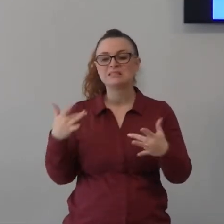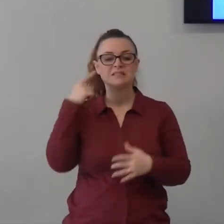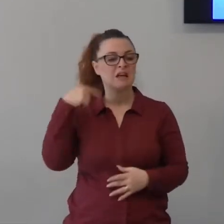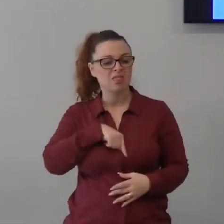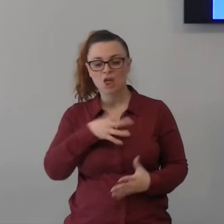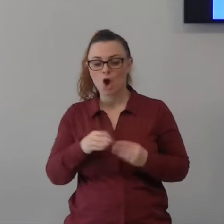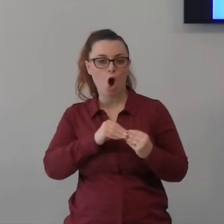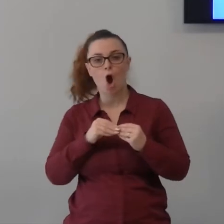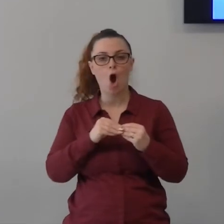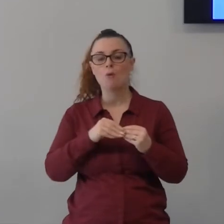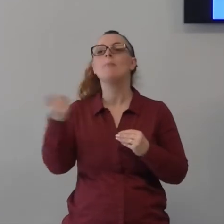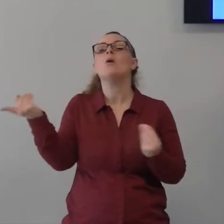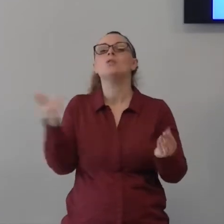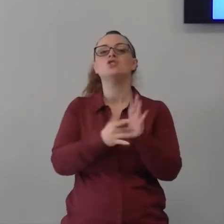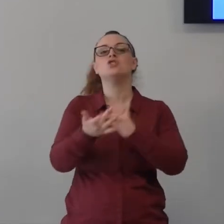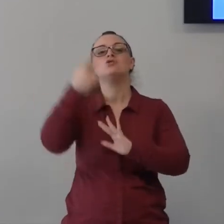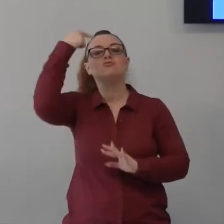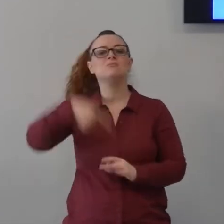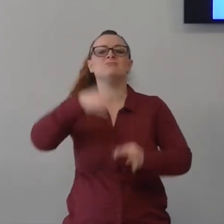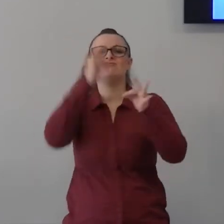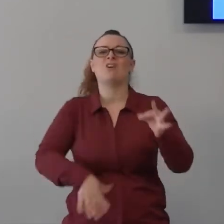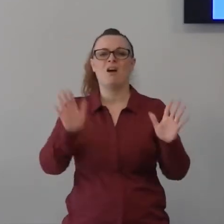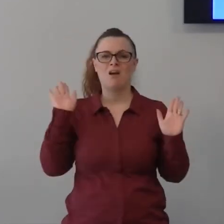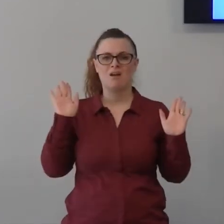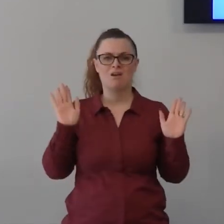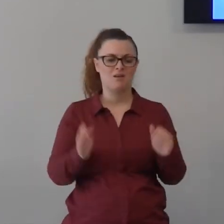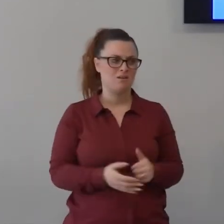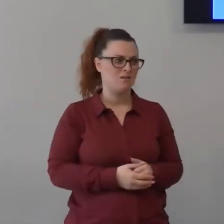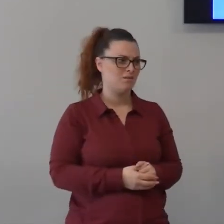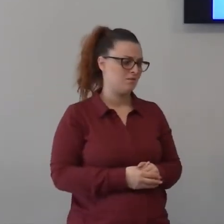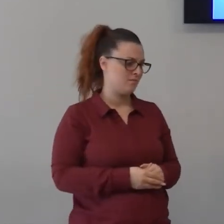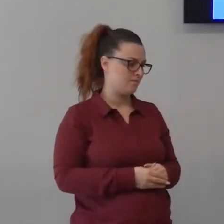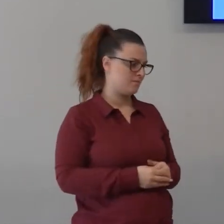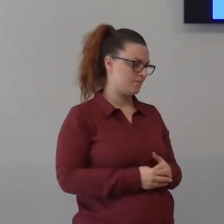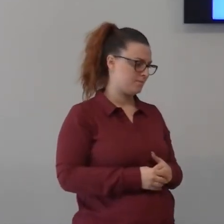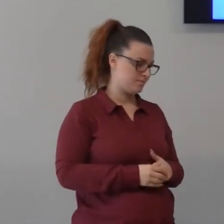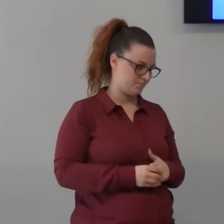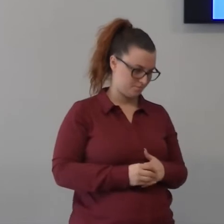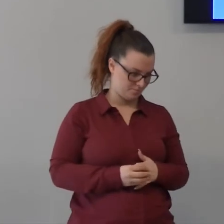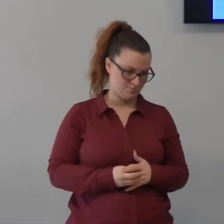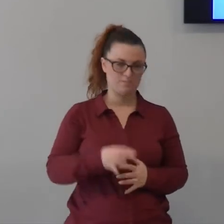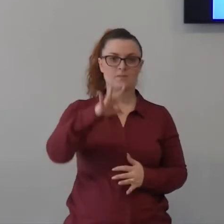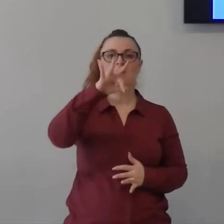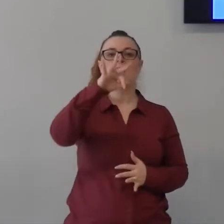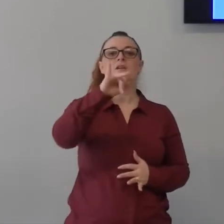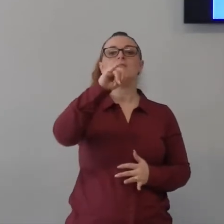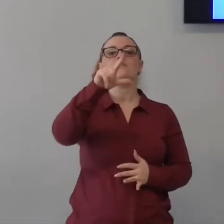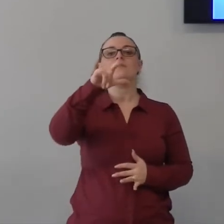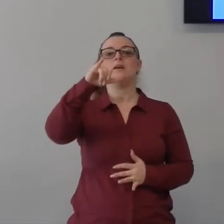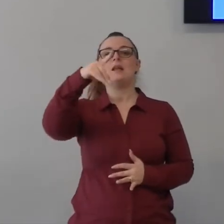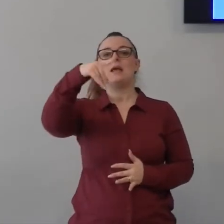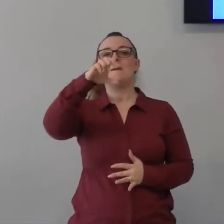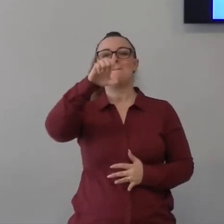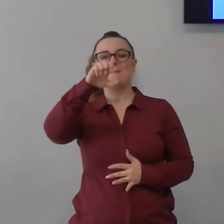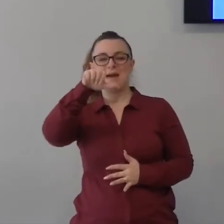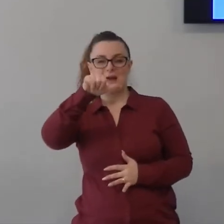cosa di fare qualche cosa che è oltre le nostre possibilità vedete la prossima slide Filippesi 4 versetto 12 questo